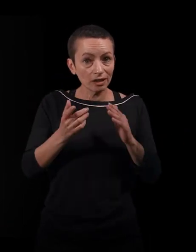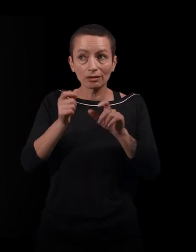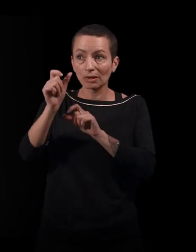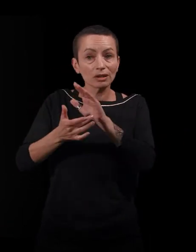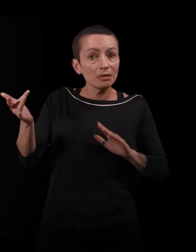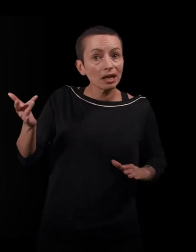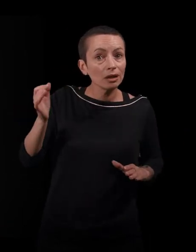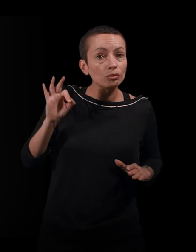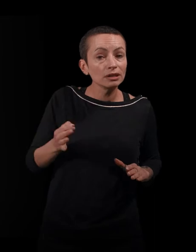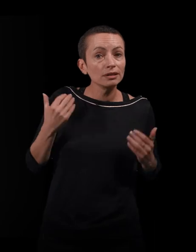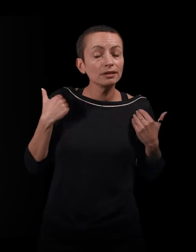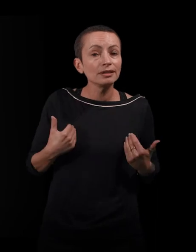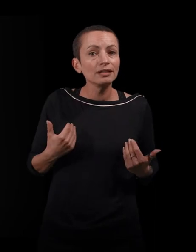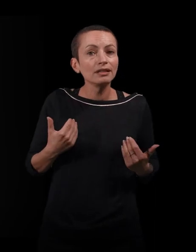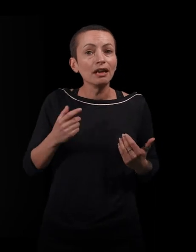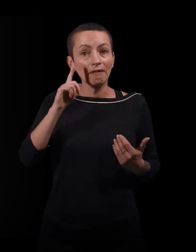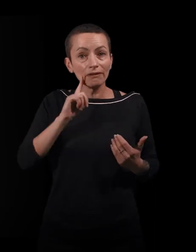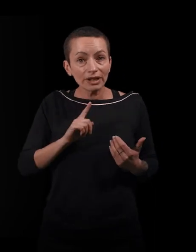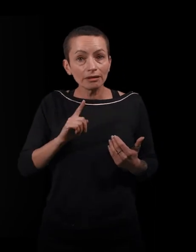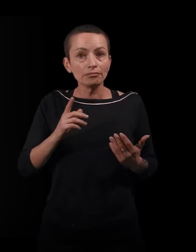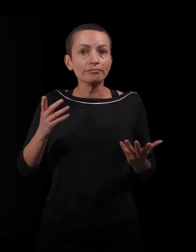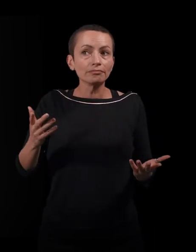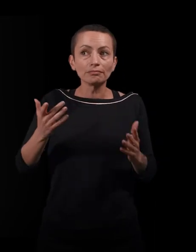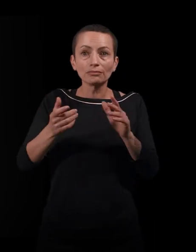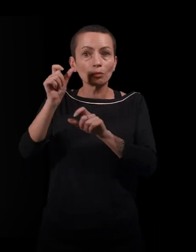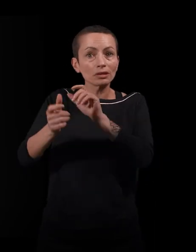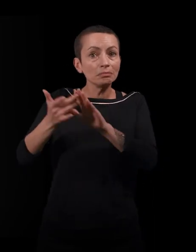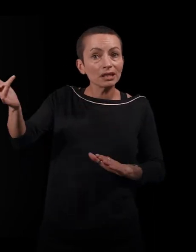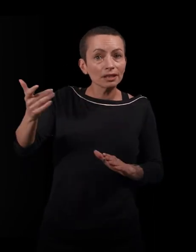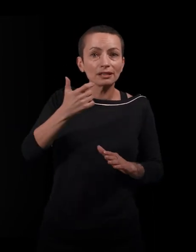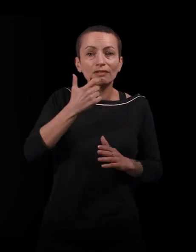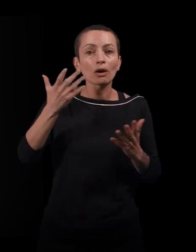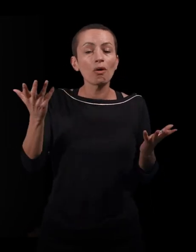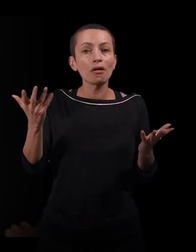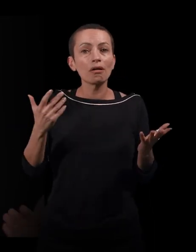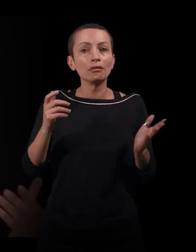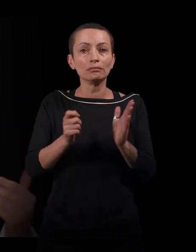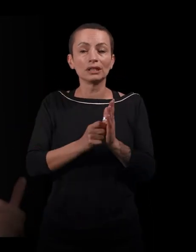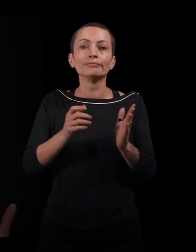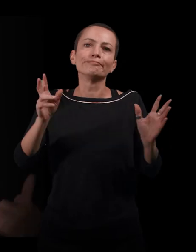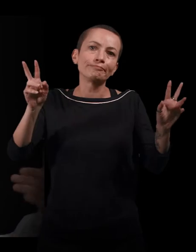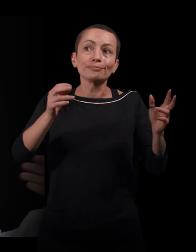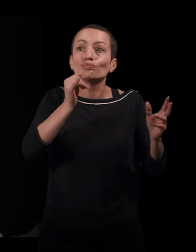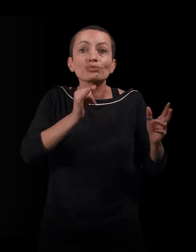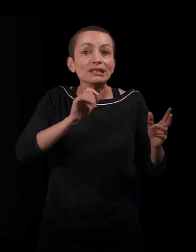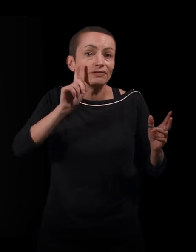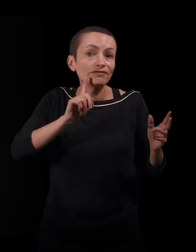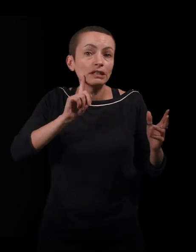». Et « fille d'immigré », ça veut dire quoi ? Quand on est une petite fille, une fille d